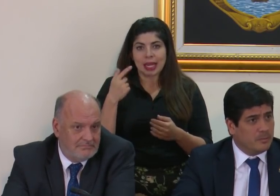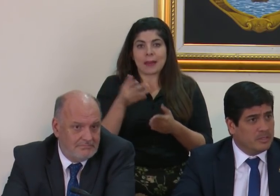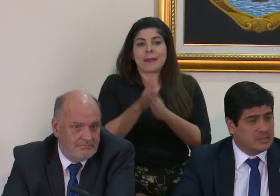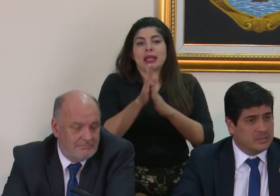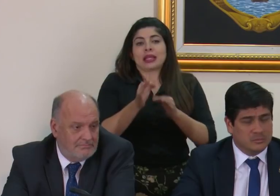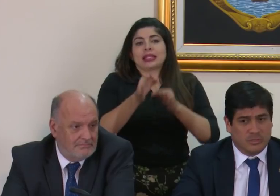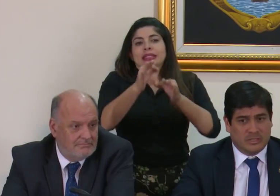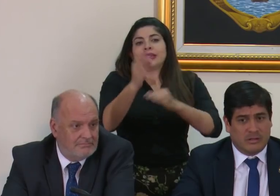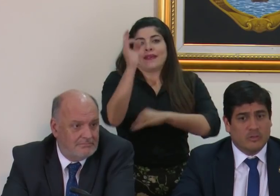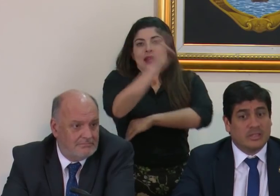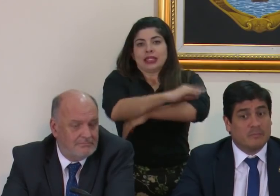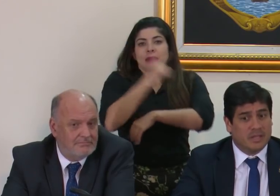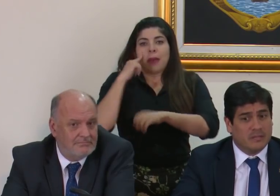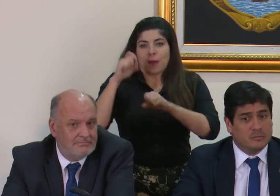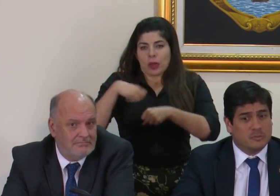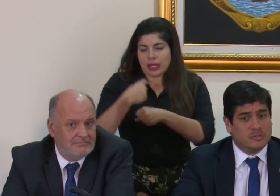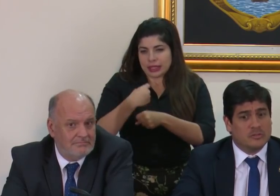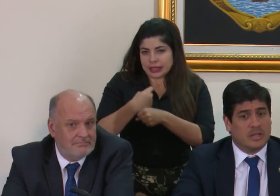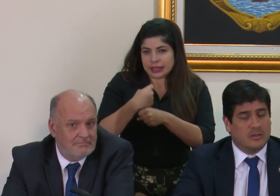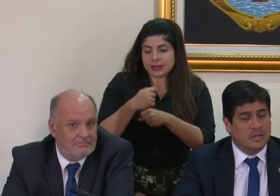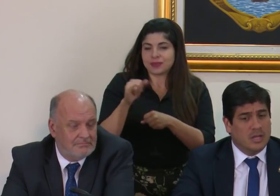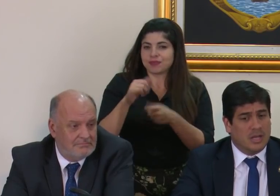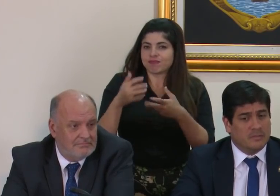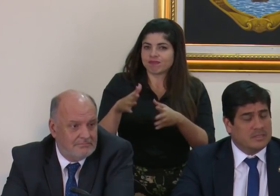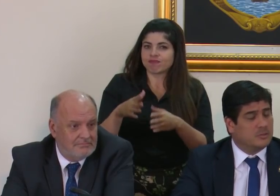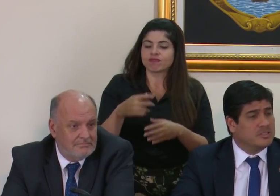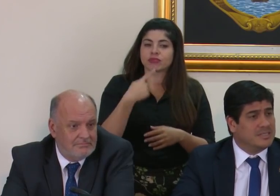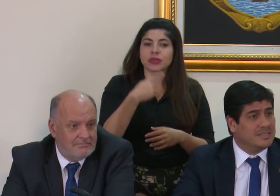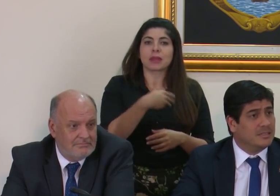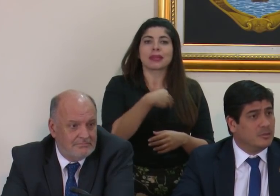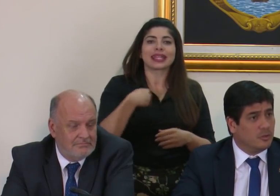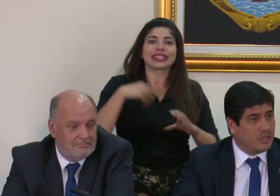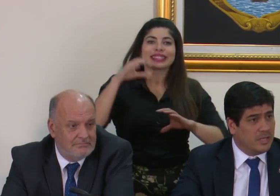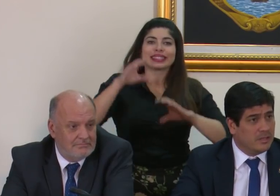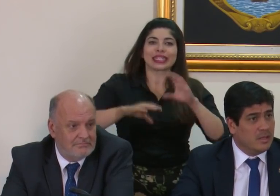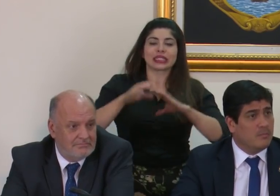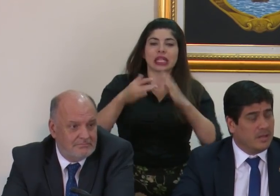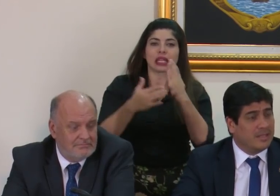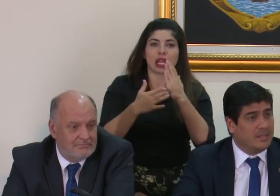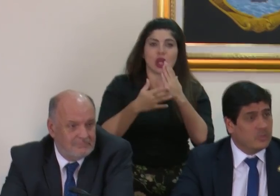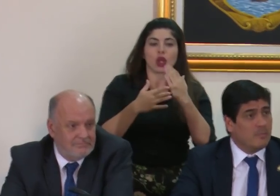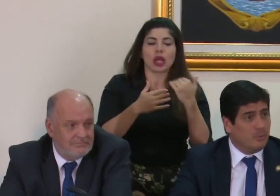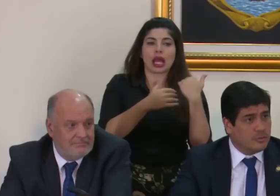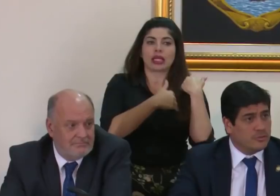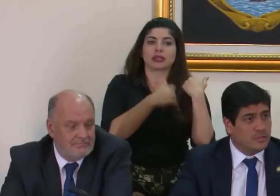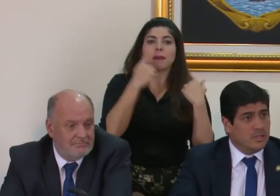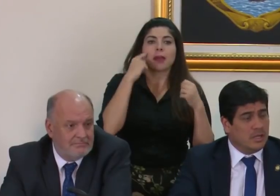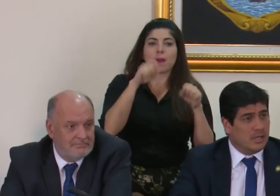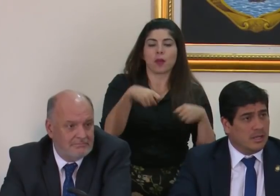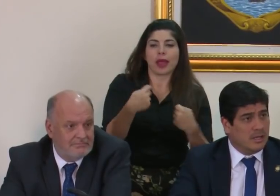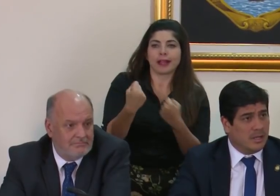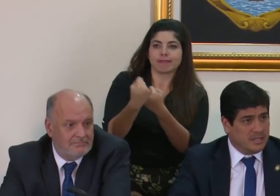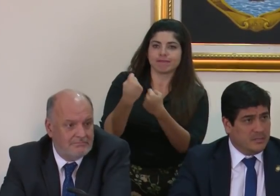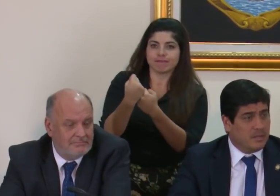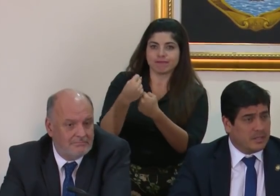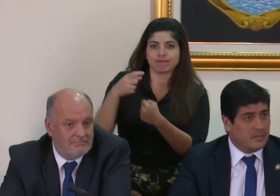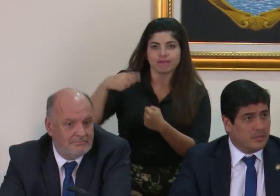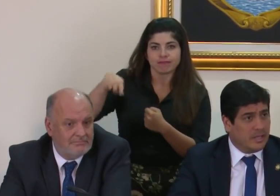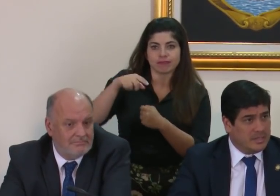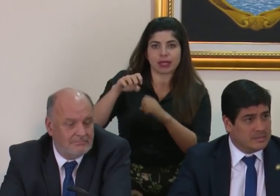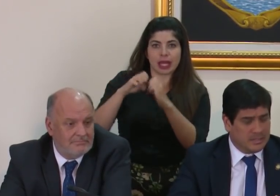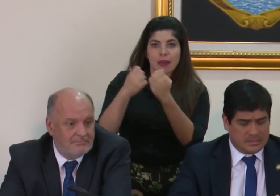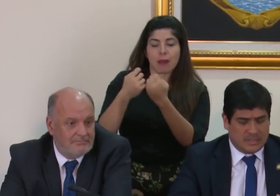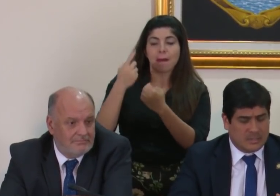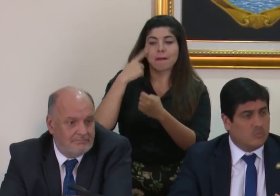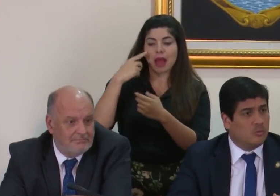ampliación para poder hacer un buen trabajo y también hemos comisionado al ministro de Ciencia y Tecnología para que dé un apoyo allí, para